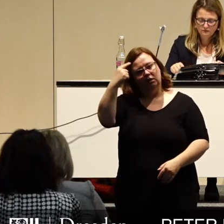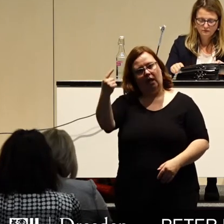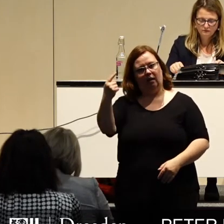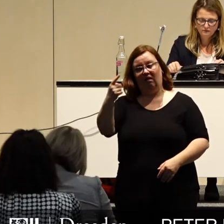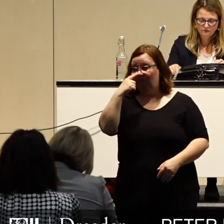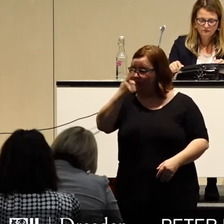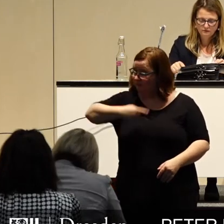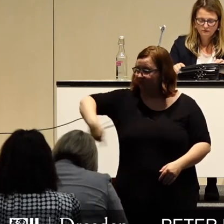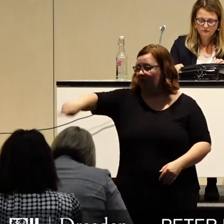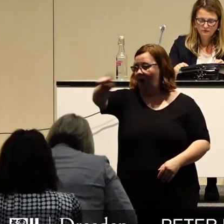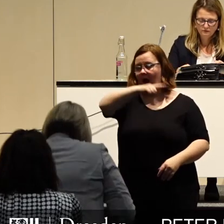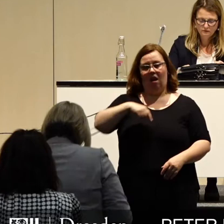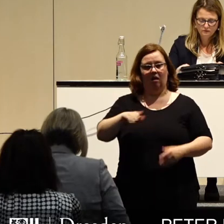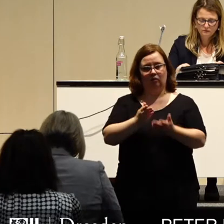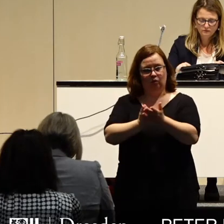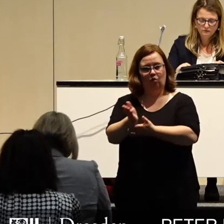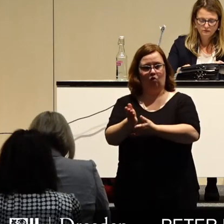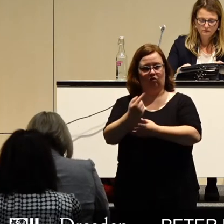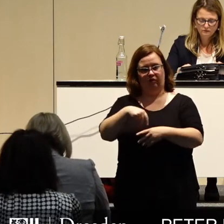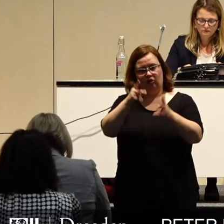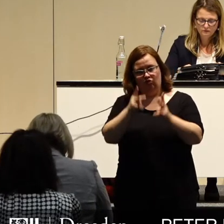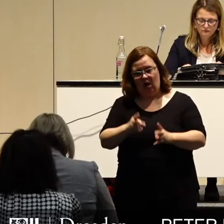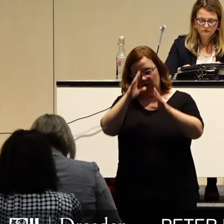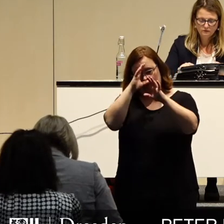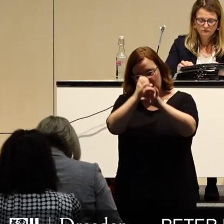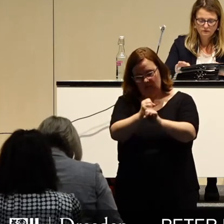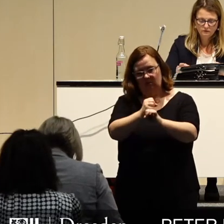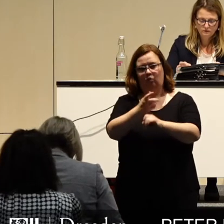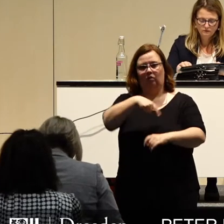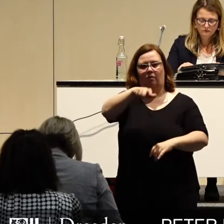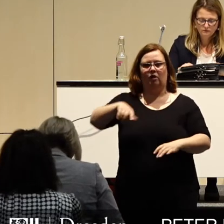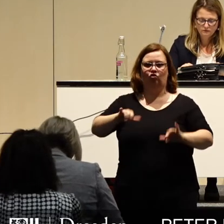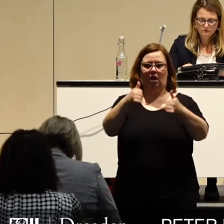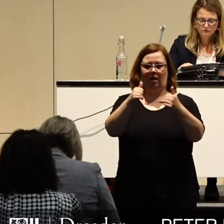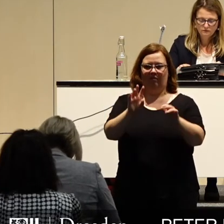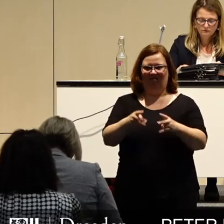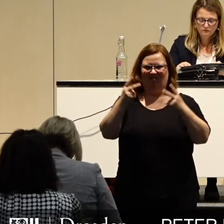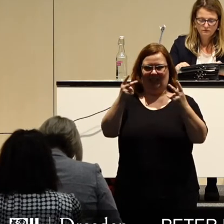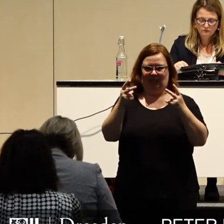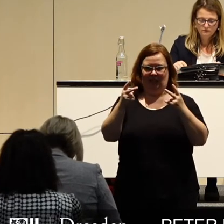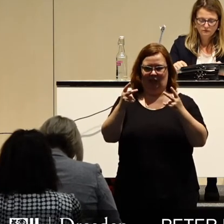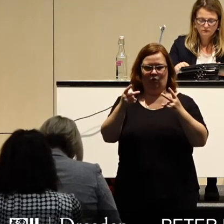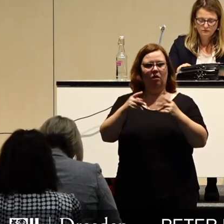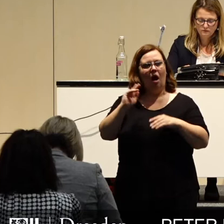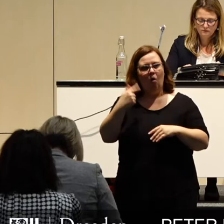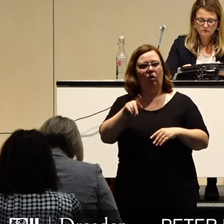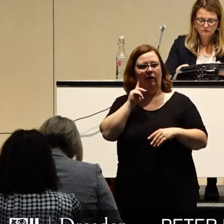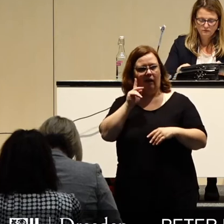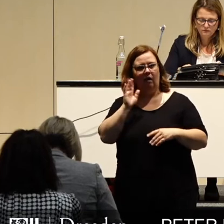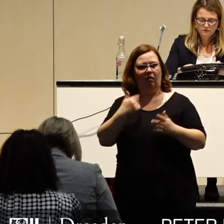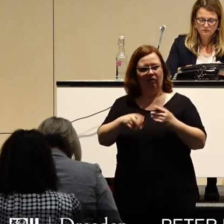wenn wir alle konsequent das Wohl unserer Stadt und der in ihr lebenden Menschen in den Mittelpunkt stellen und jeder auch ein Stück